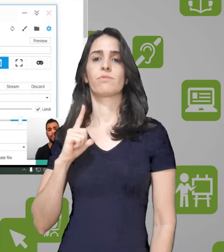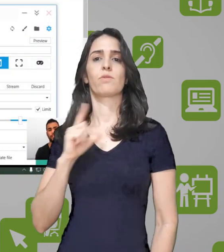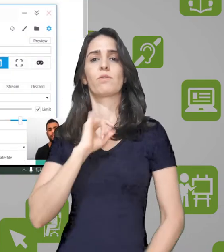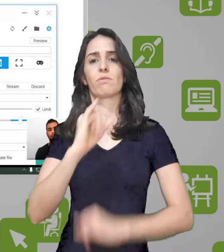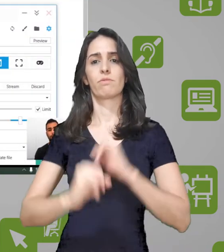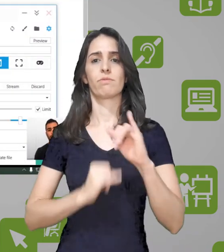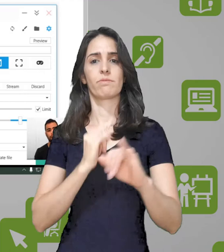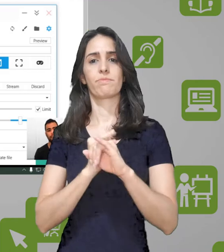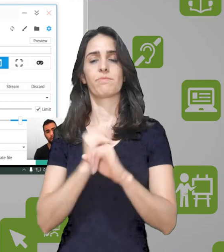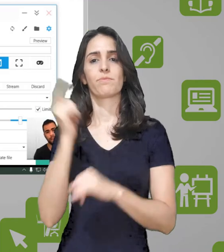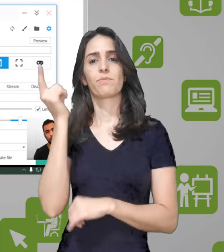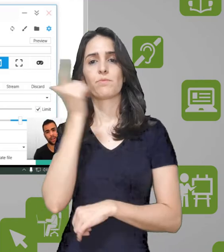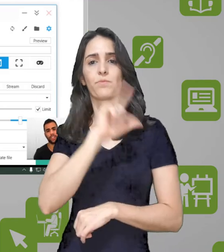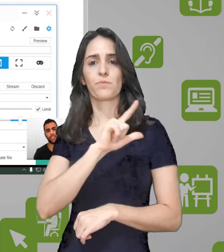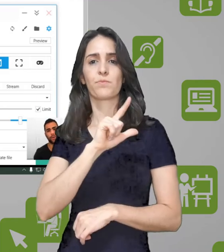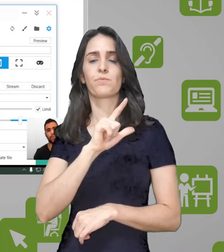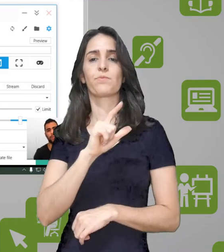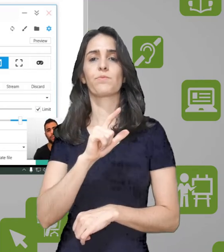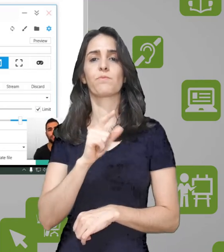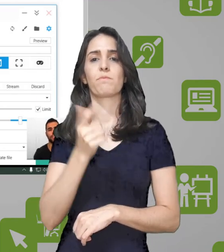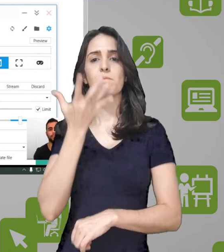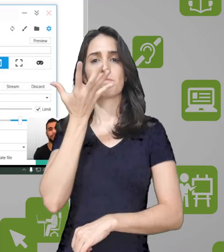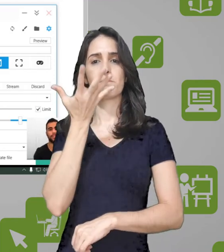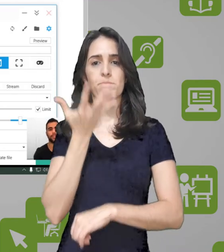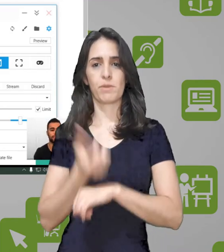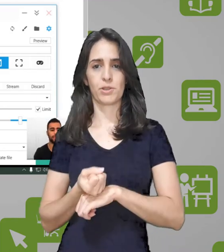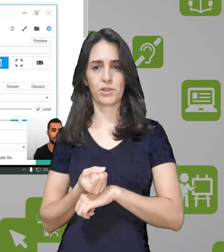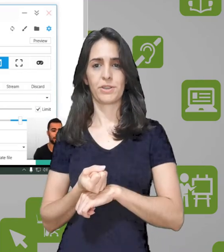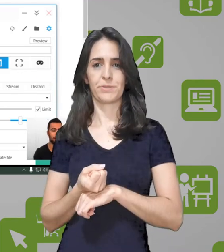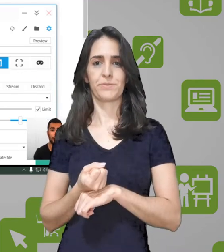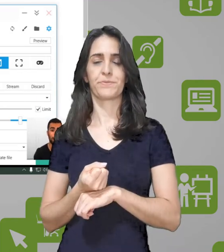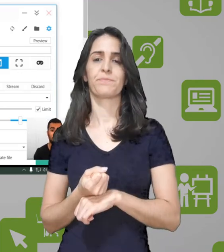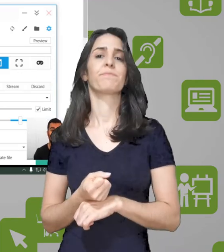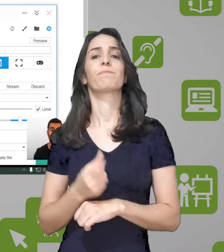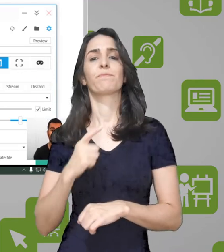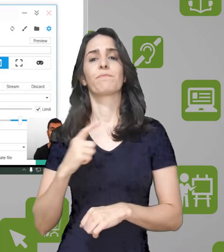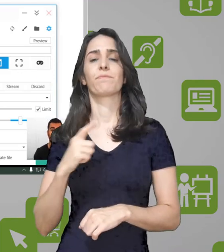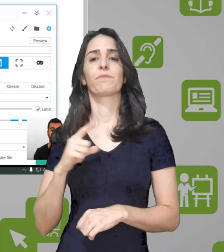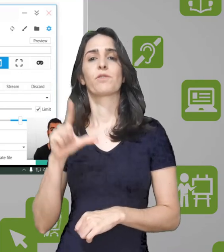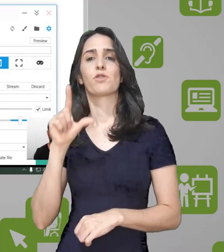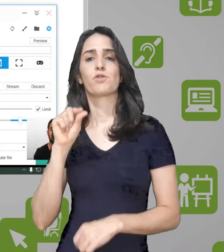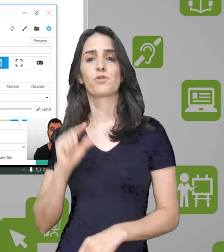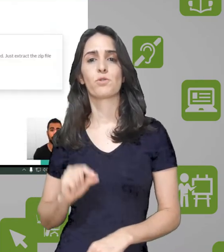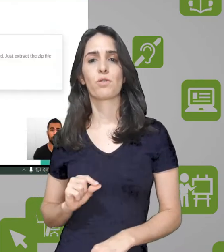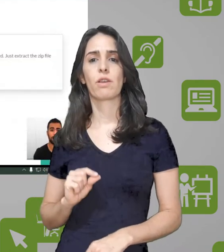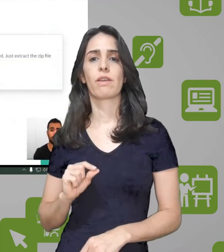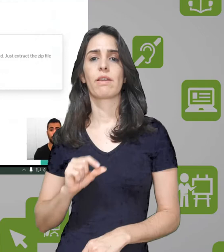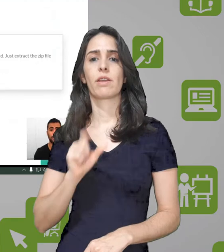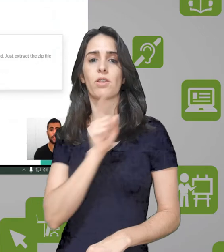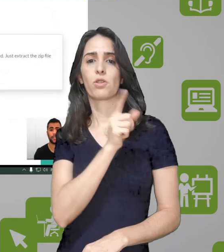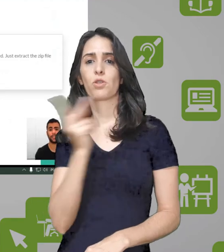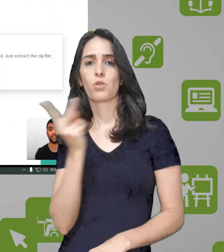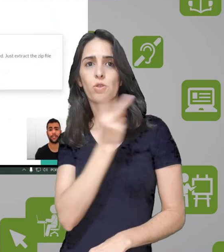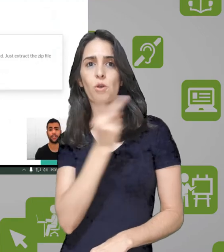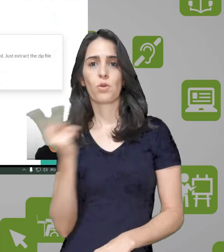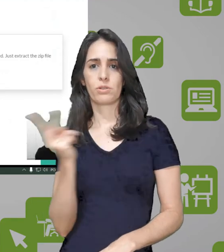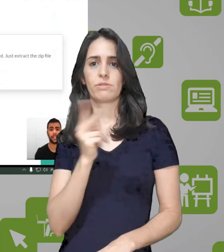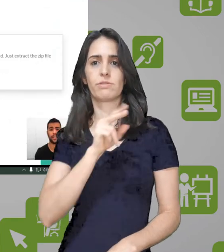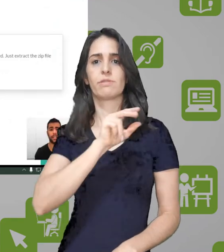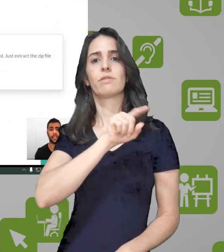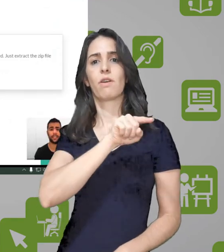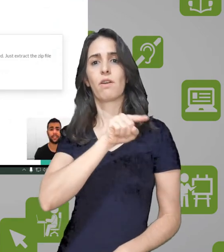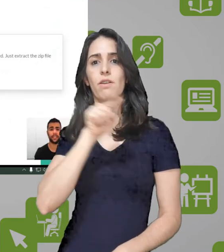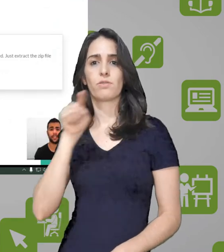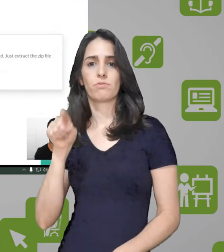preferência, através da URL disponibilizada, vocês vão acessar a opção de download. Nessa opção, vocês estão a escolher